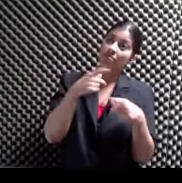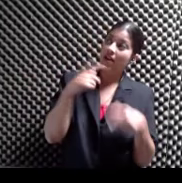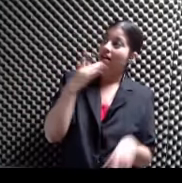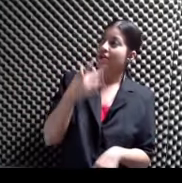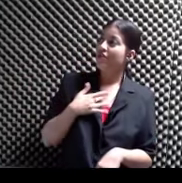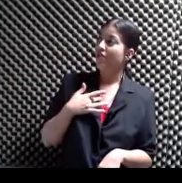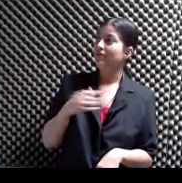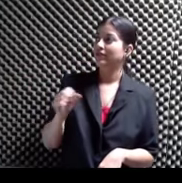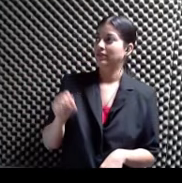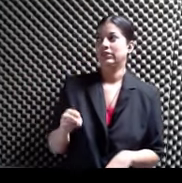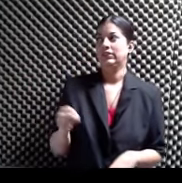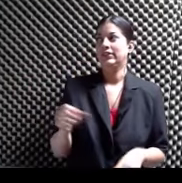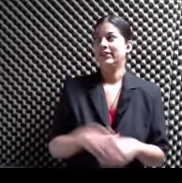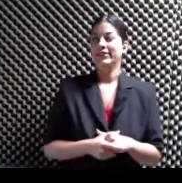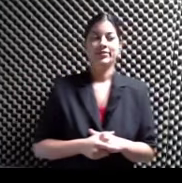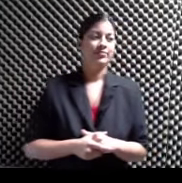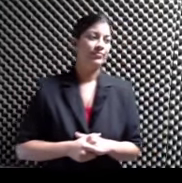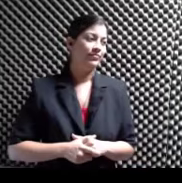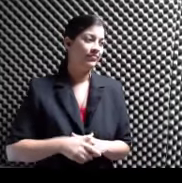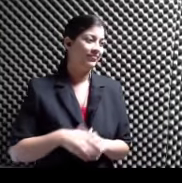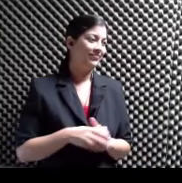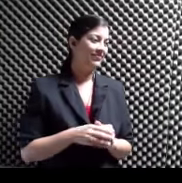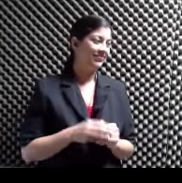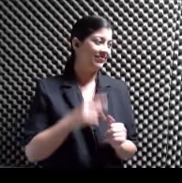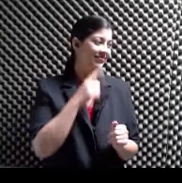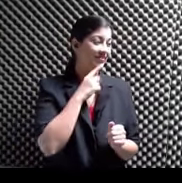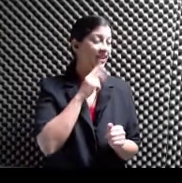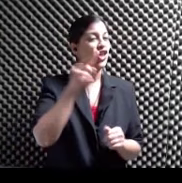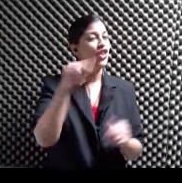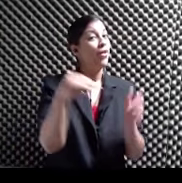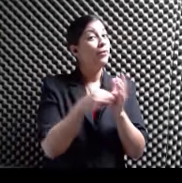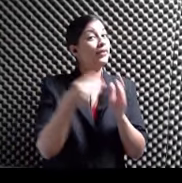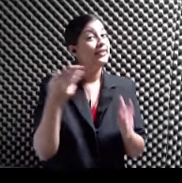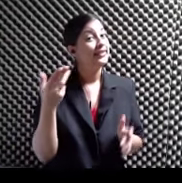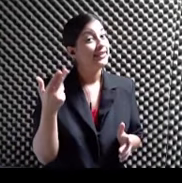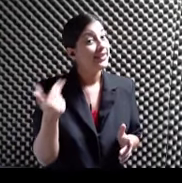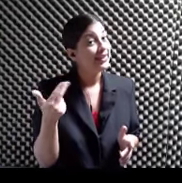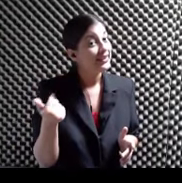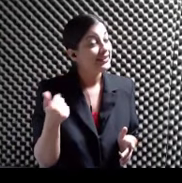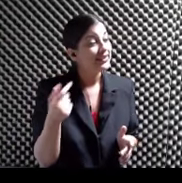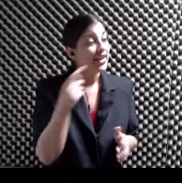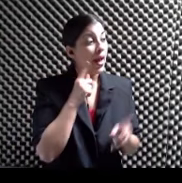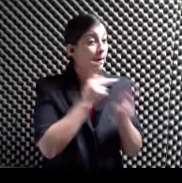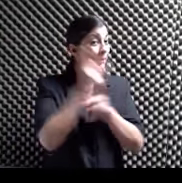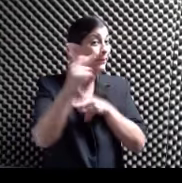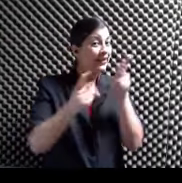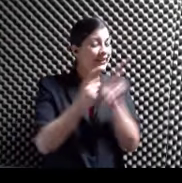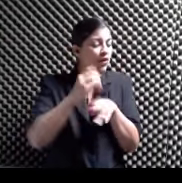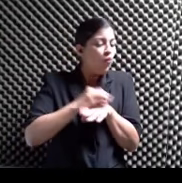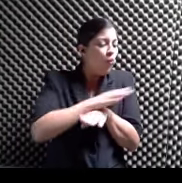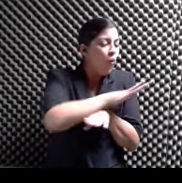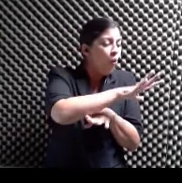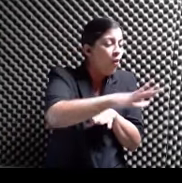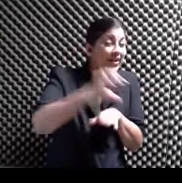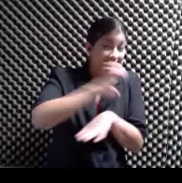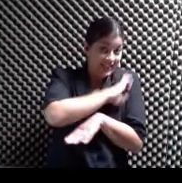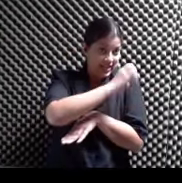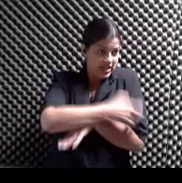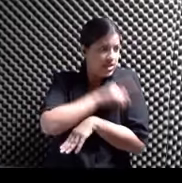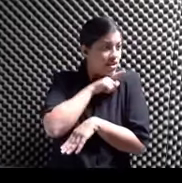Qué poca vergüenza El 2013 El planeta estará influenciado Por esa energía Así que Es el momento